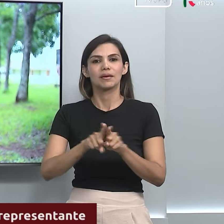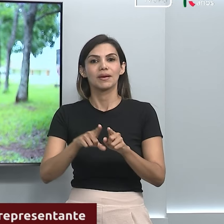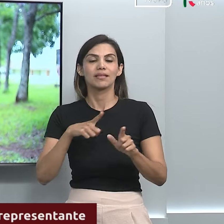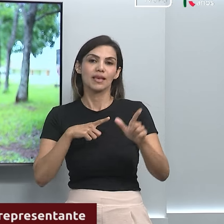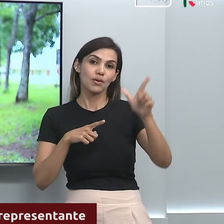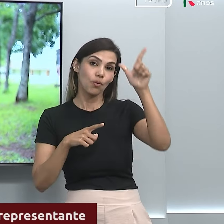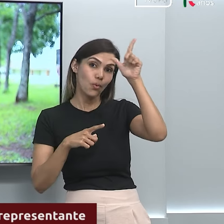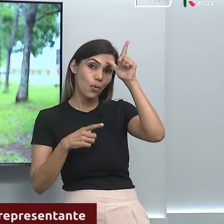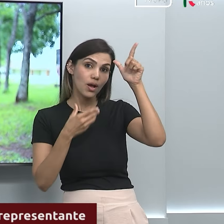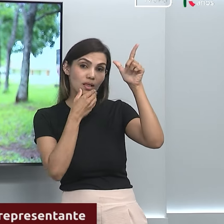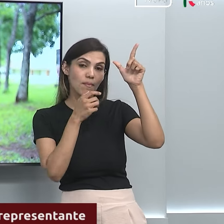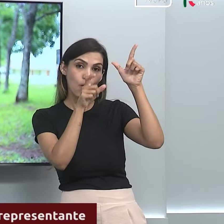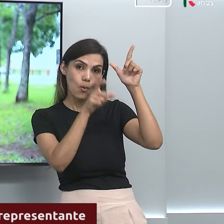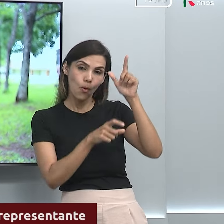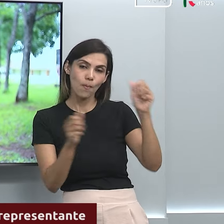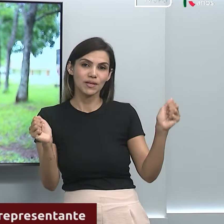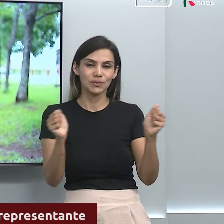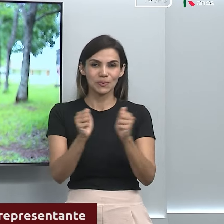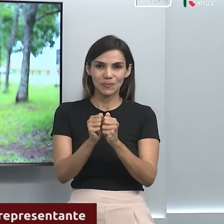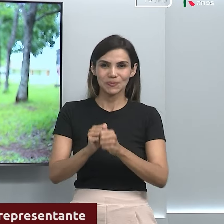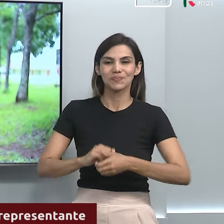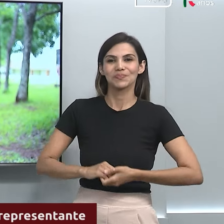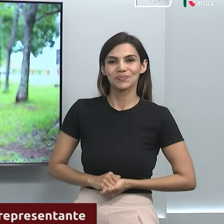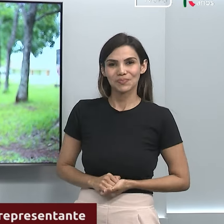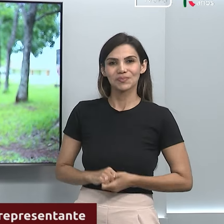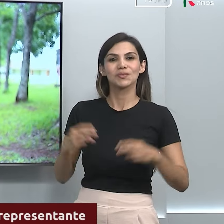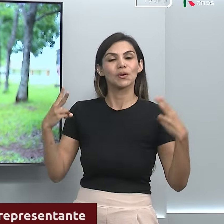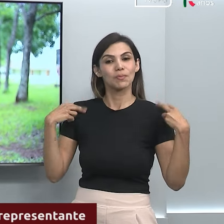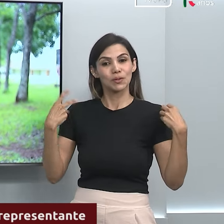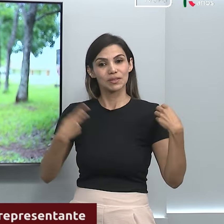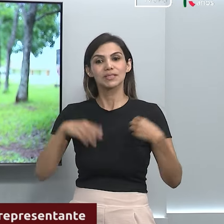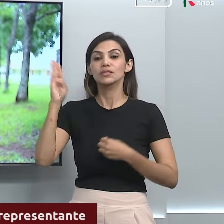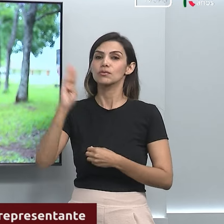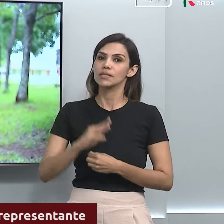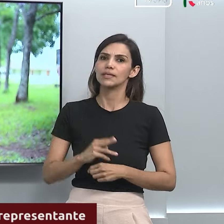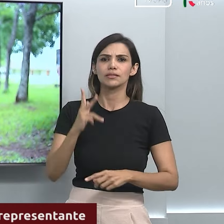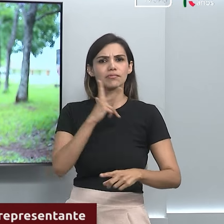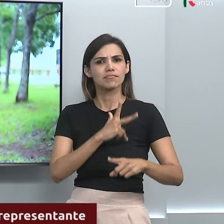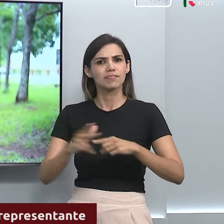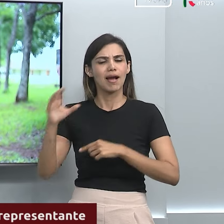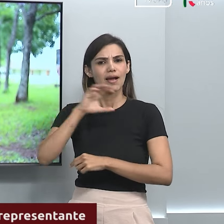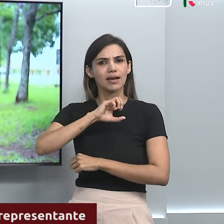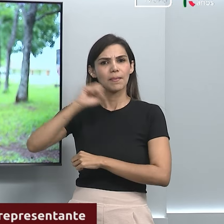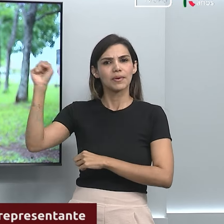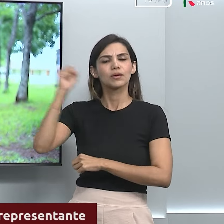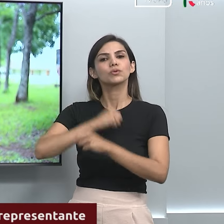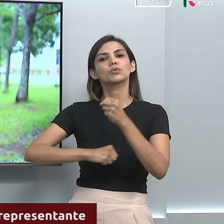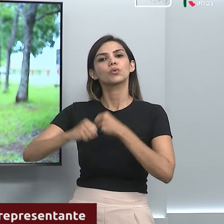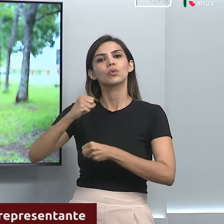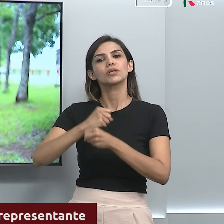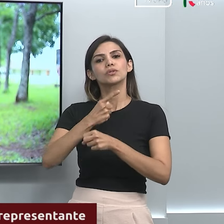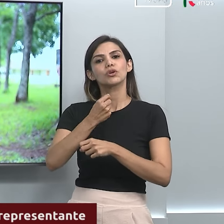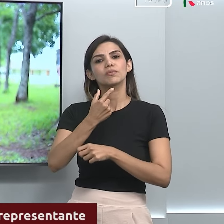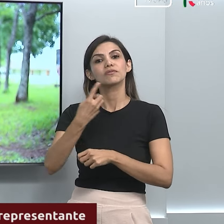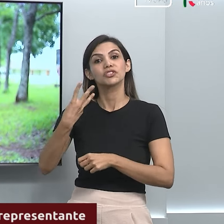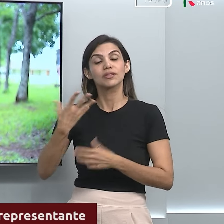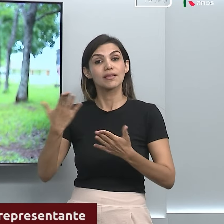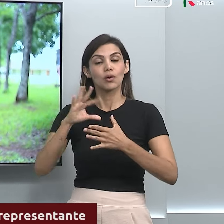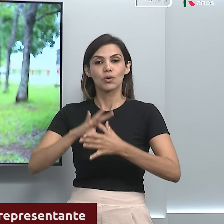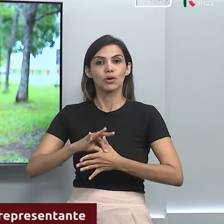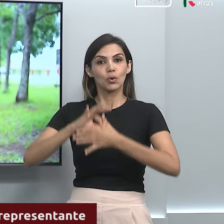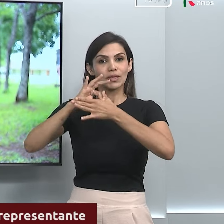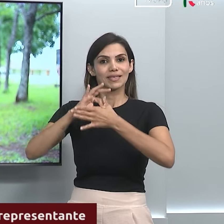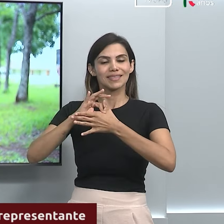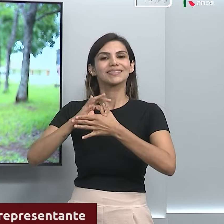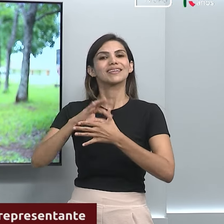Huckenberg como companheiro. O piloto brasileiro foi campeão da Fórmula 3 em 2023 e é o atual líder da Fórmula